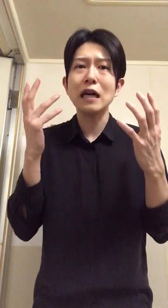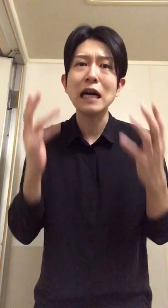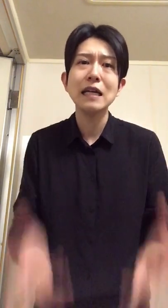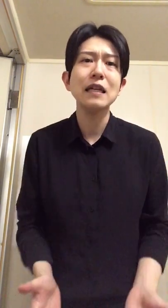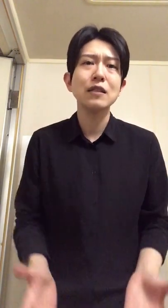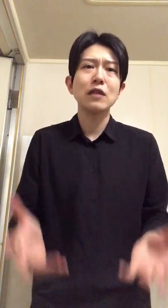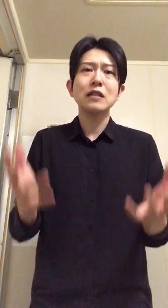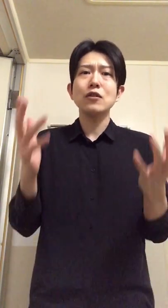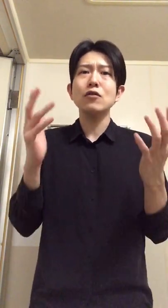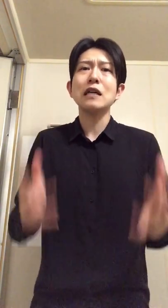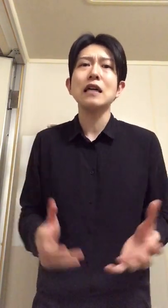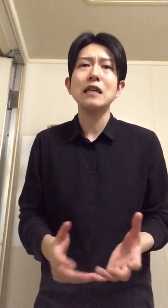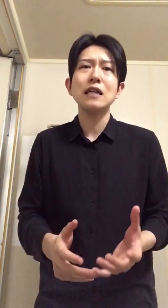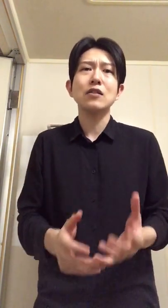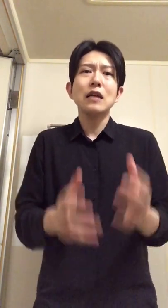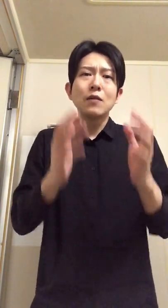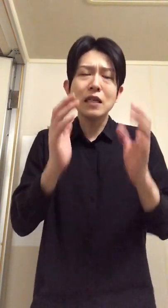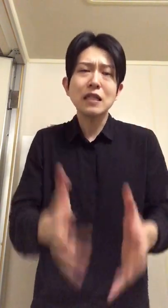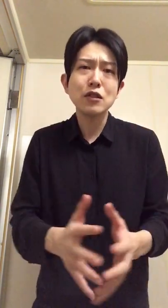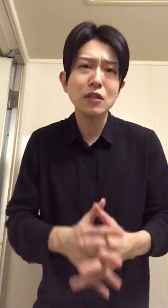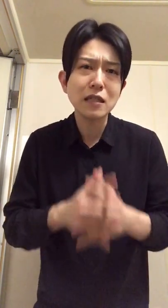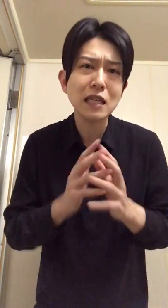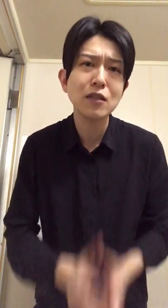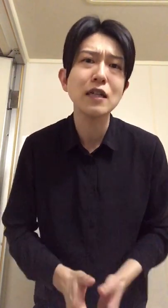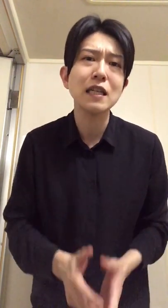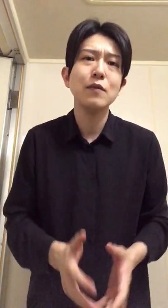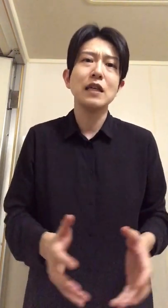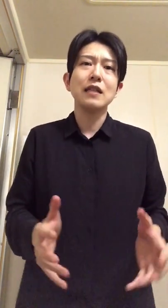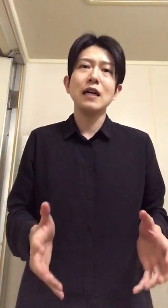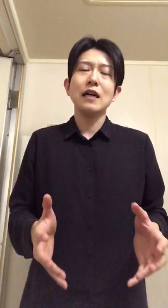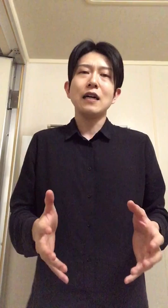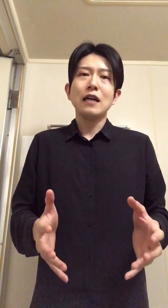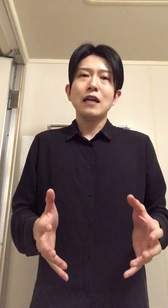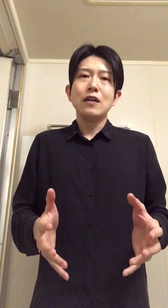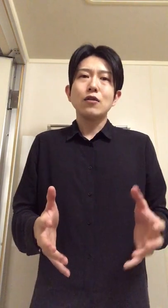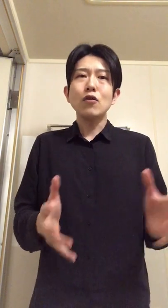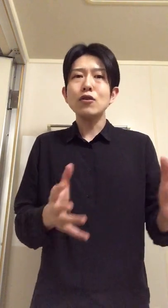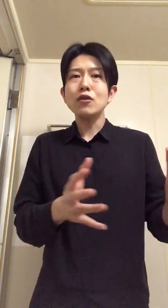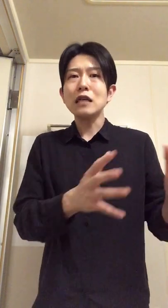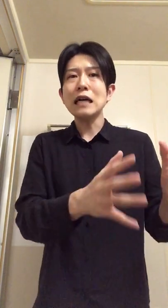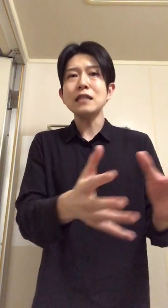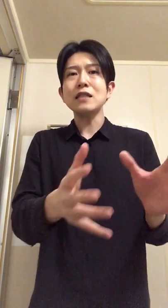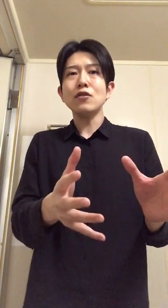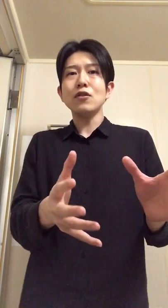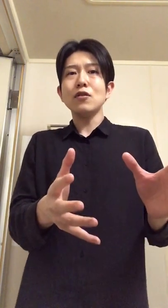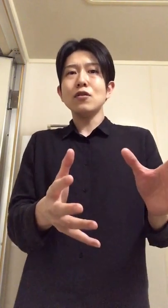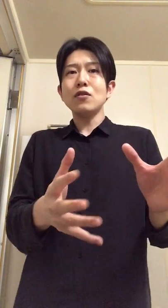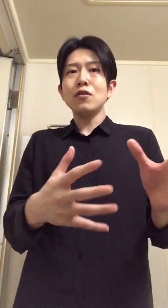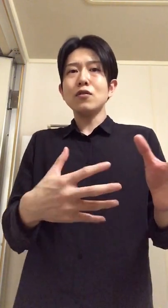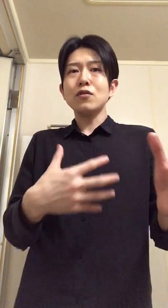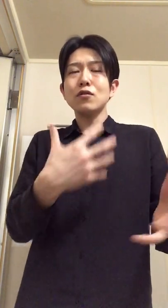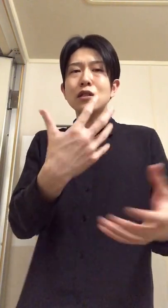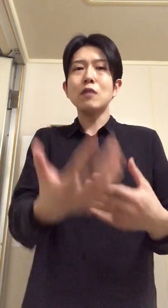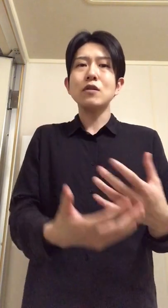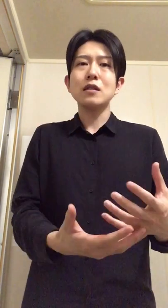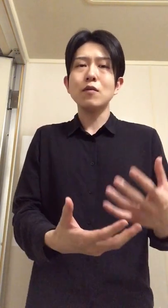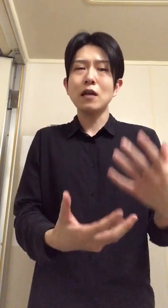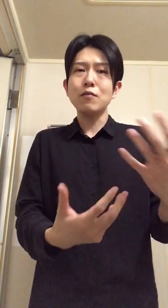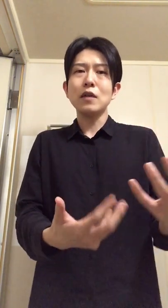中変えたいんです私は世の中変えたいんです皆さん一緒に手伝ってくださいみたいなそういう感じのそのひたむきさ頑張